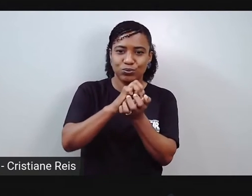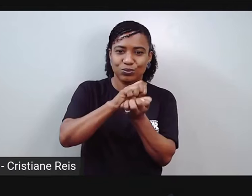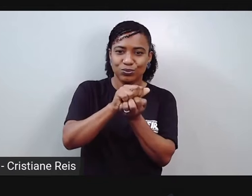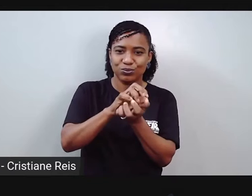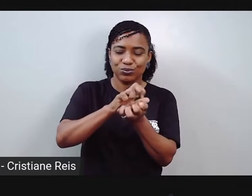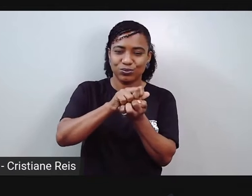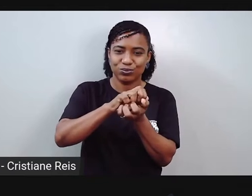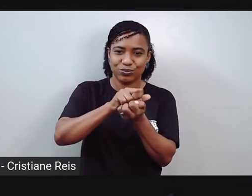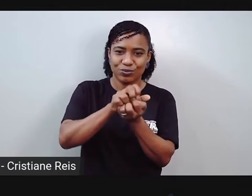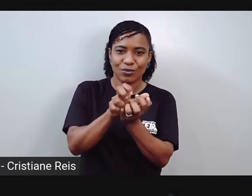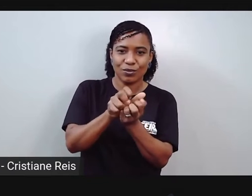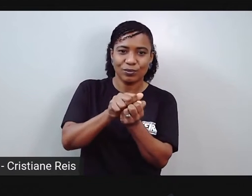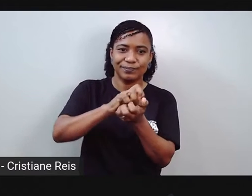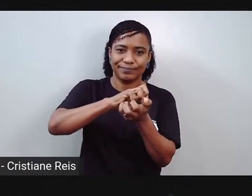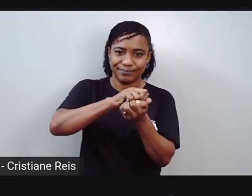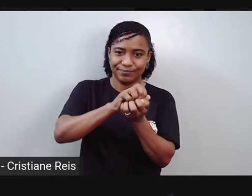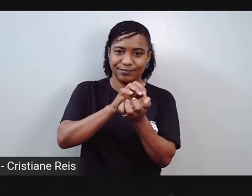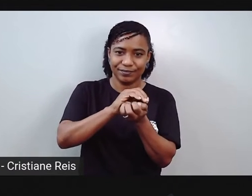Amassa bem.